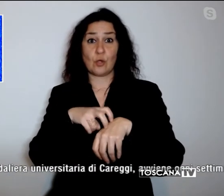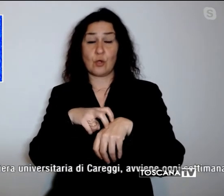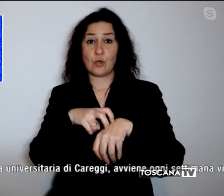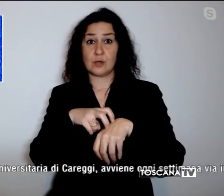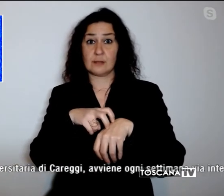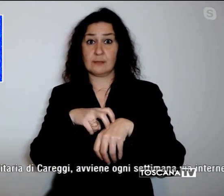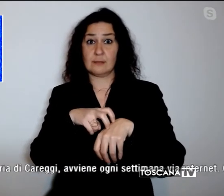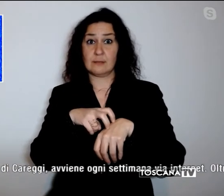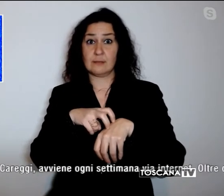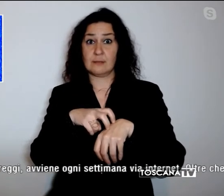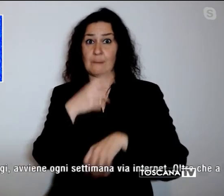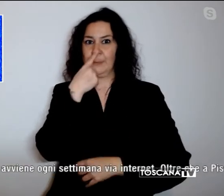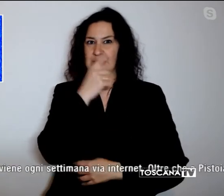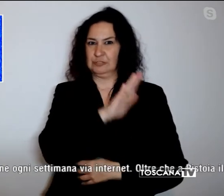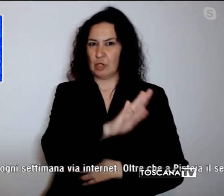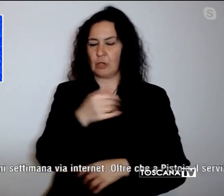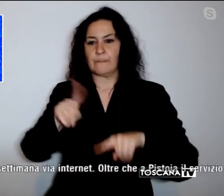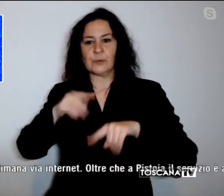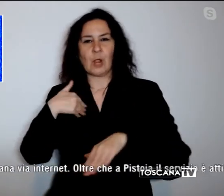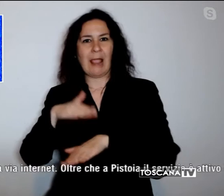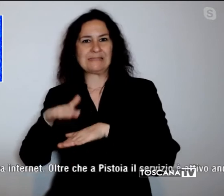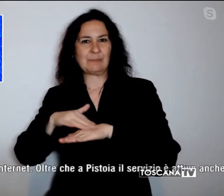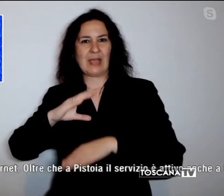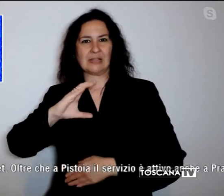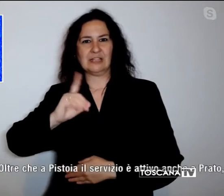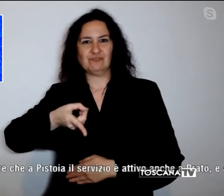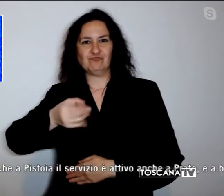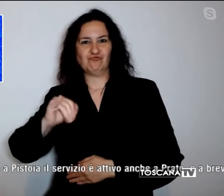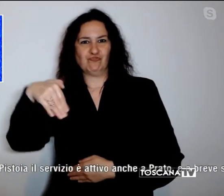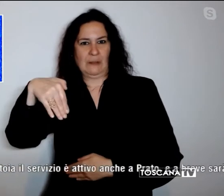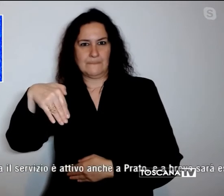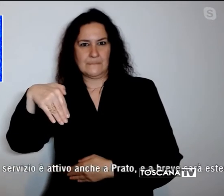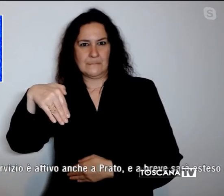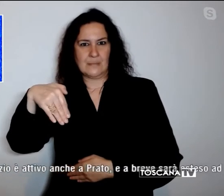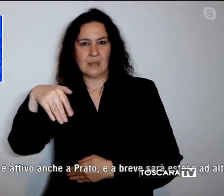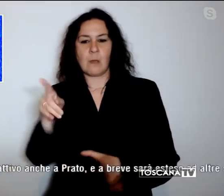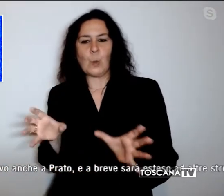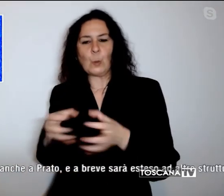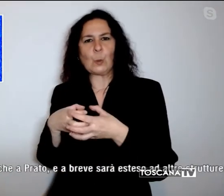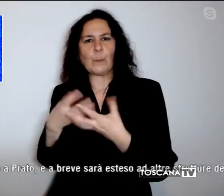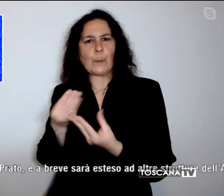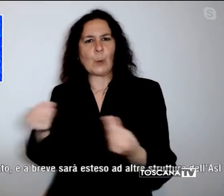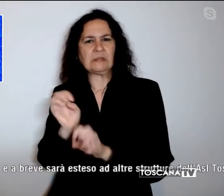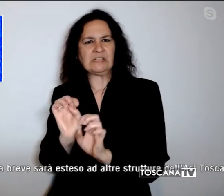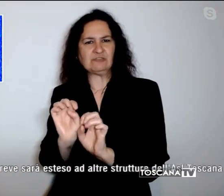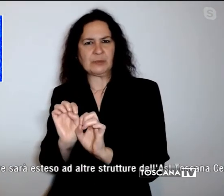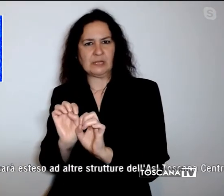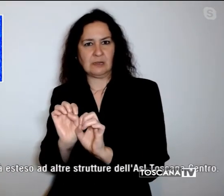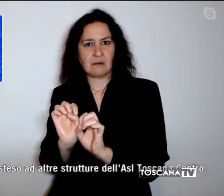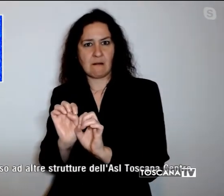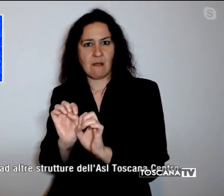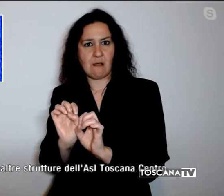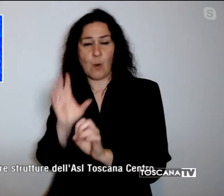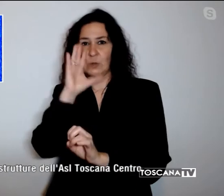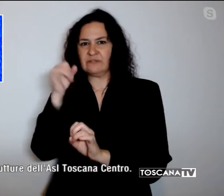gli esperti del GIM, il gruppo multidisciplinare dell'azienda ospedaliera universitaria di